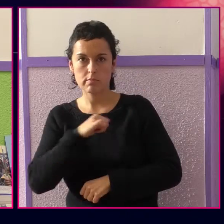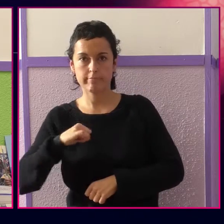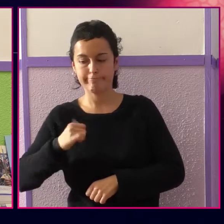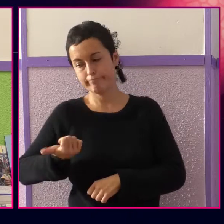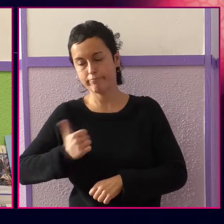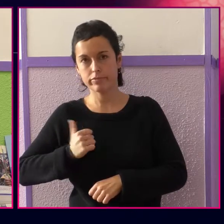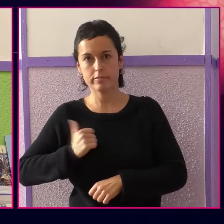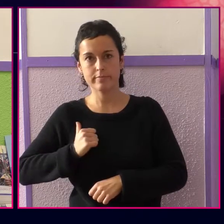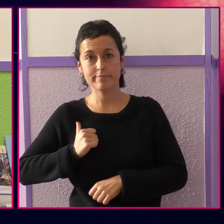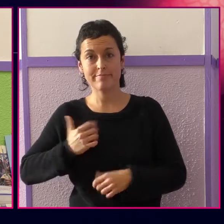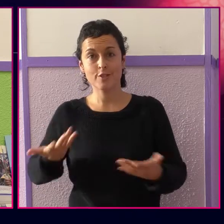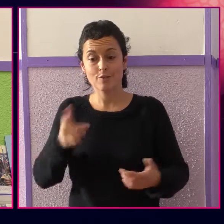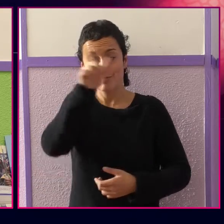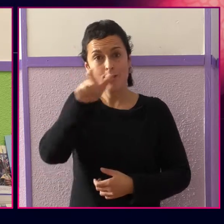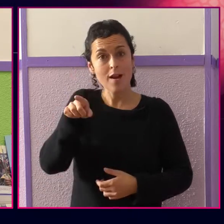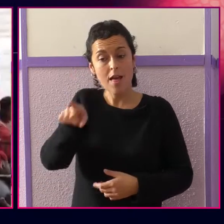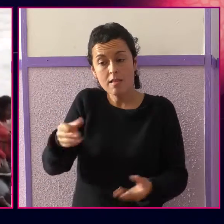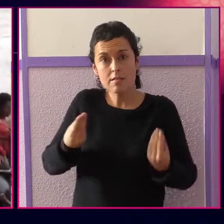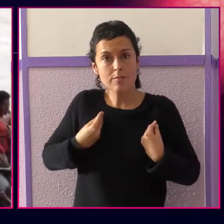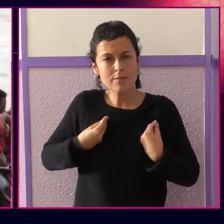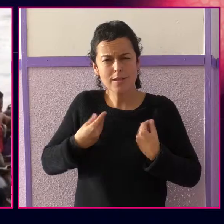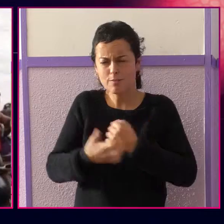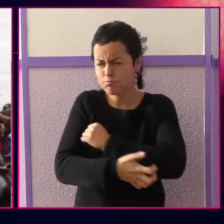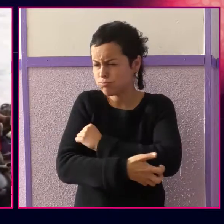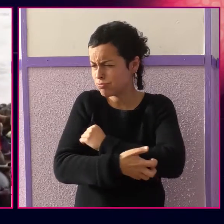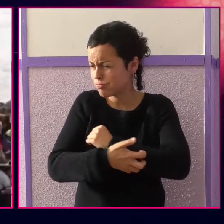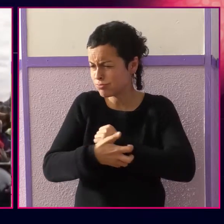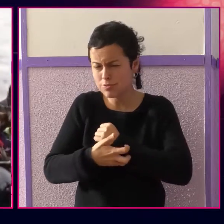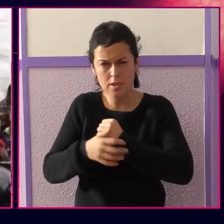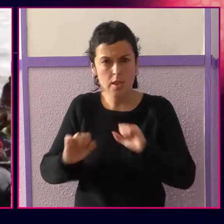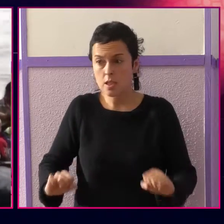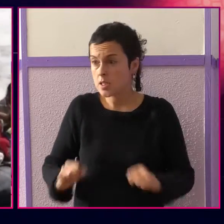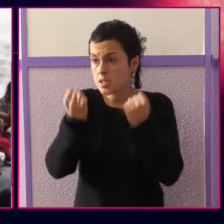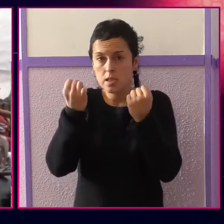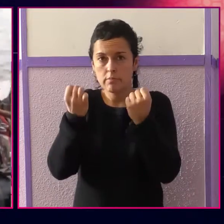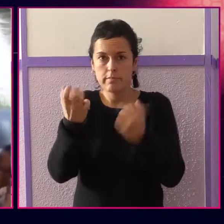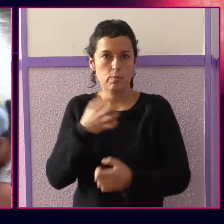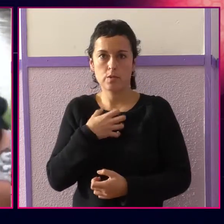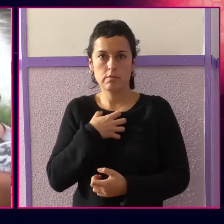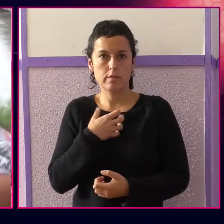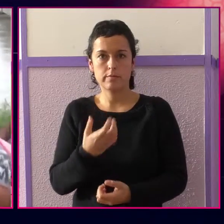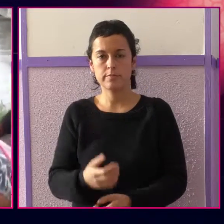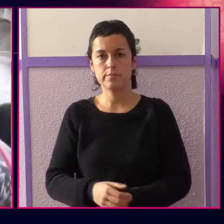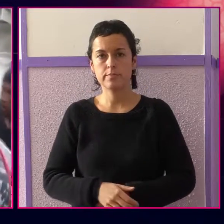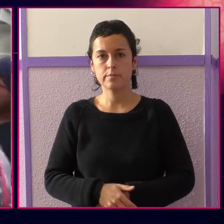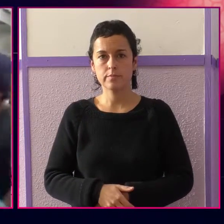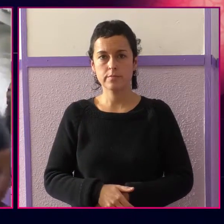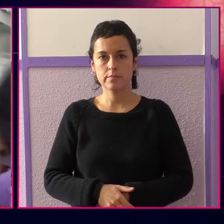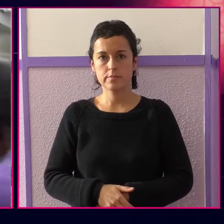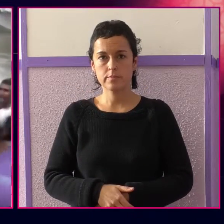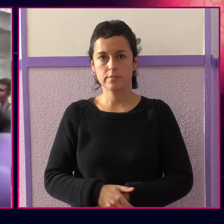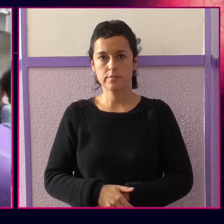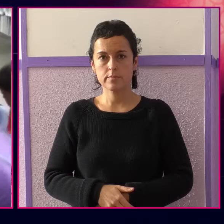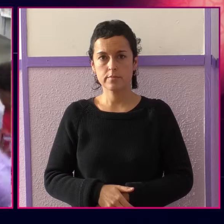privatizan la vida y la naturaleza en su beneficio y arrojan a los pueblos a la miseria que ya no se puede llamar ni sobrevivencia.